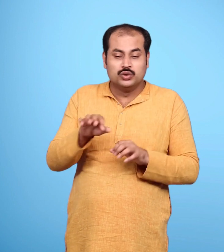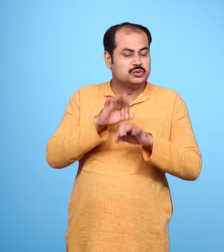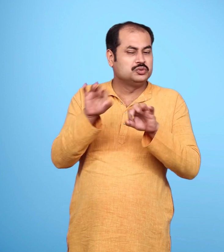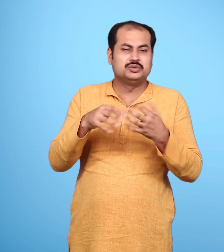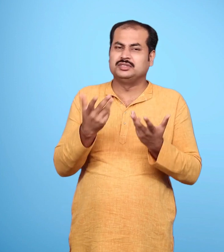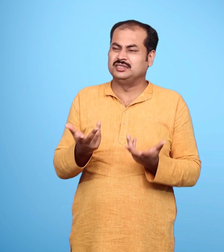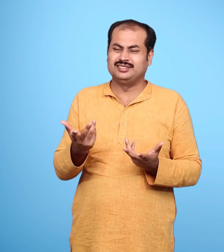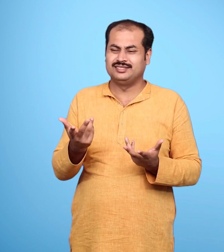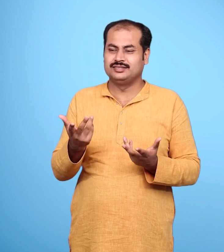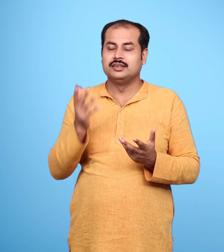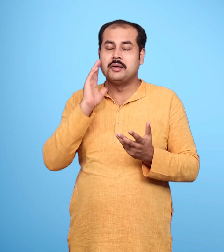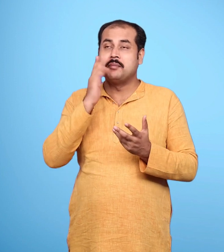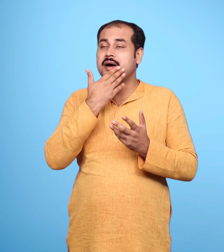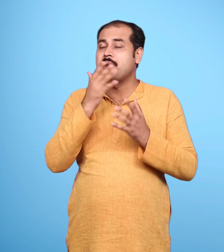कलुशित है, पाप है उसमें